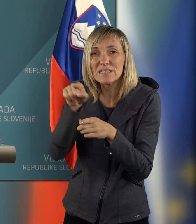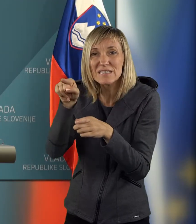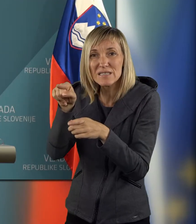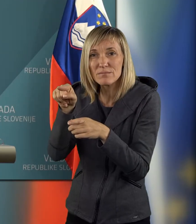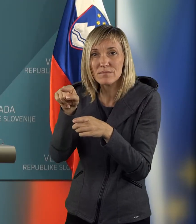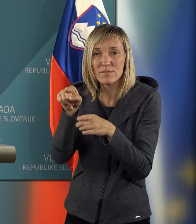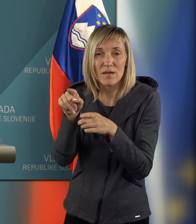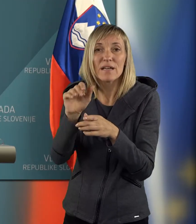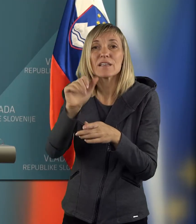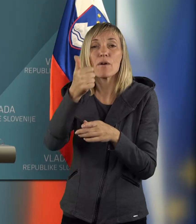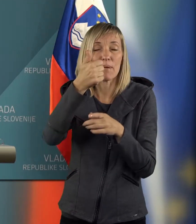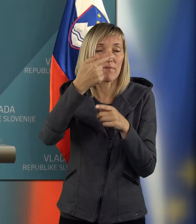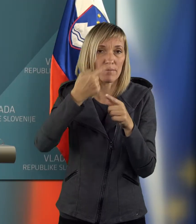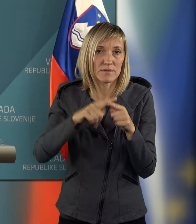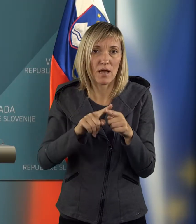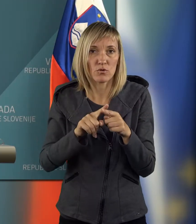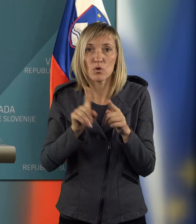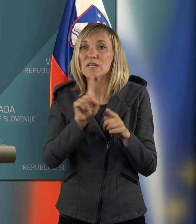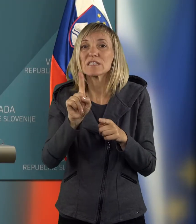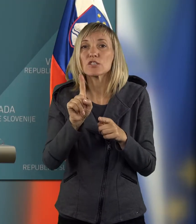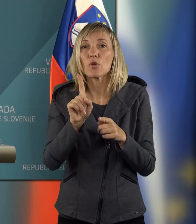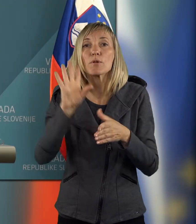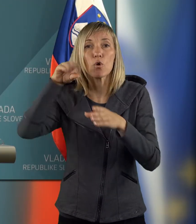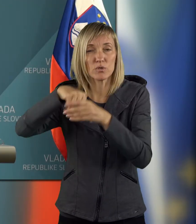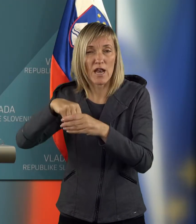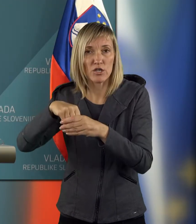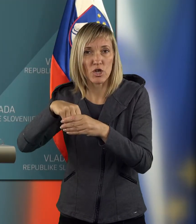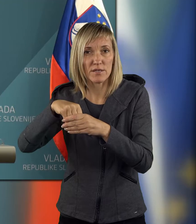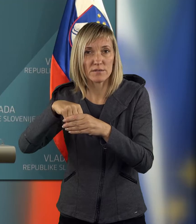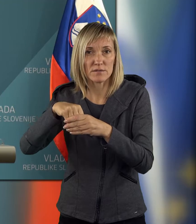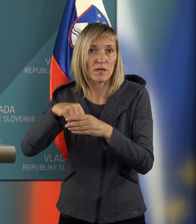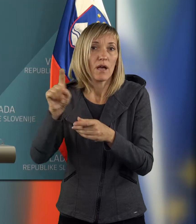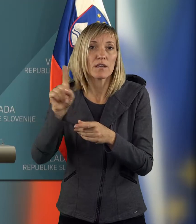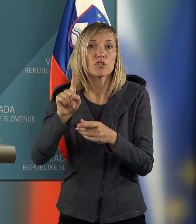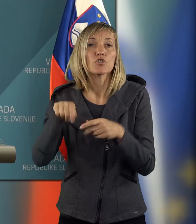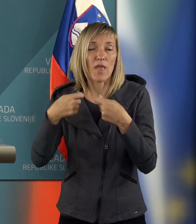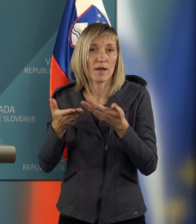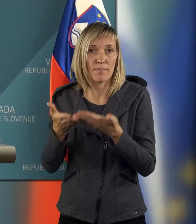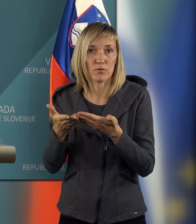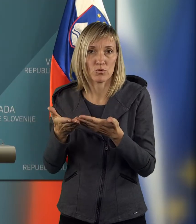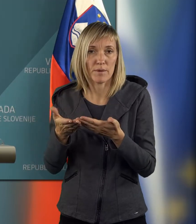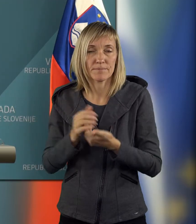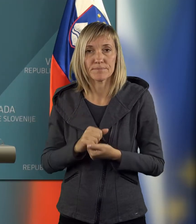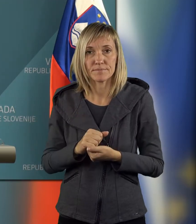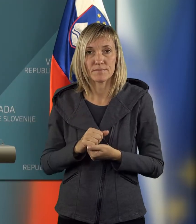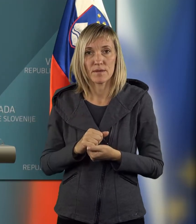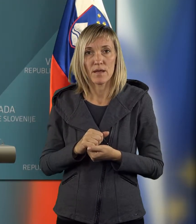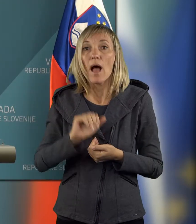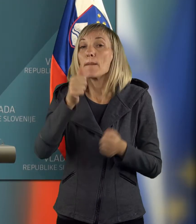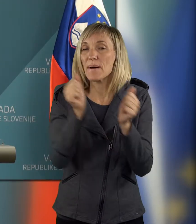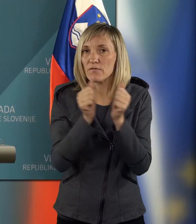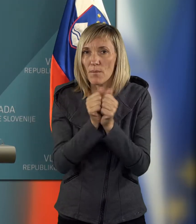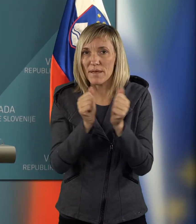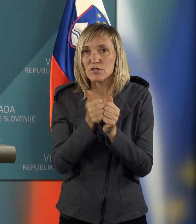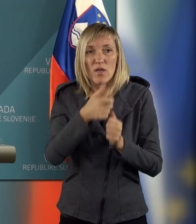v tem bi rekla prvem delu niso bili vdeležbeni oziroma niso dali ponudb. Torej, na prvem